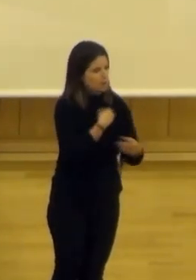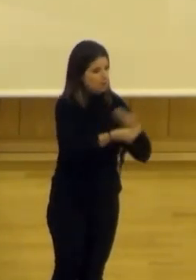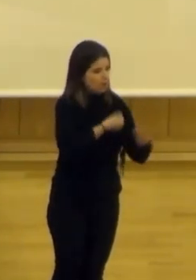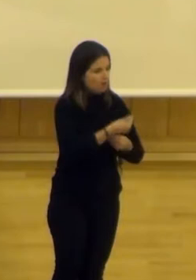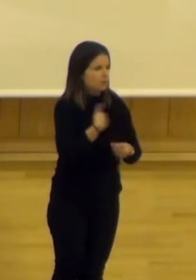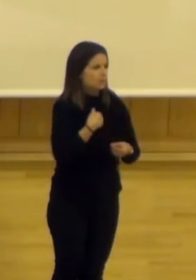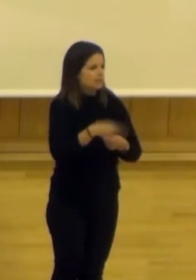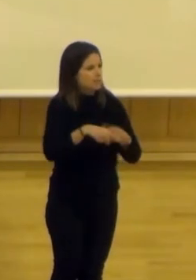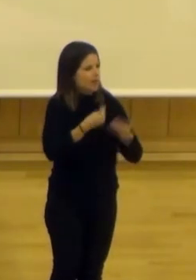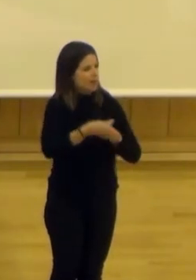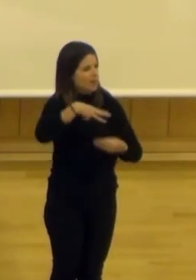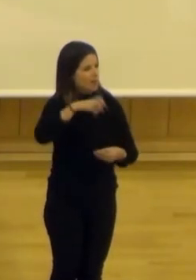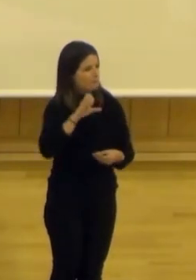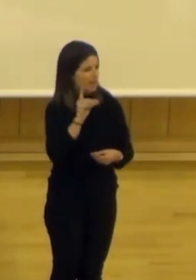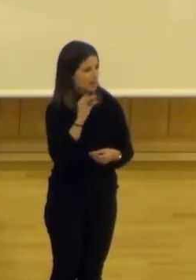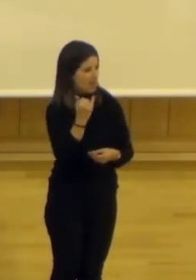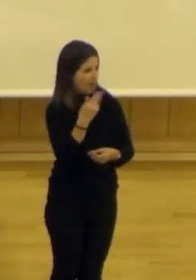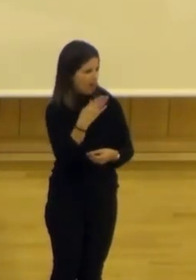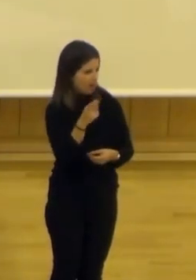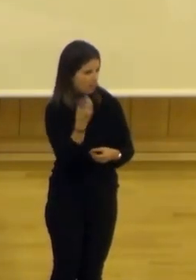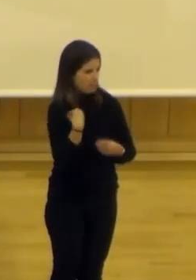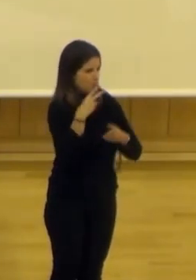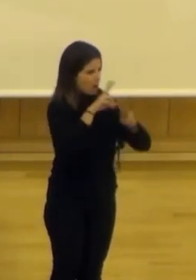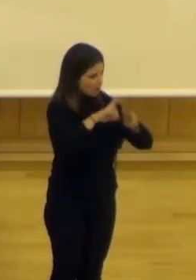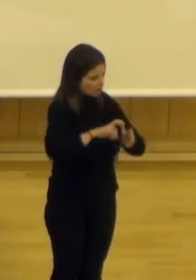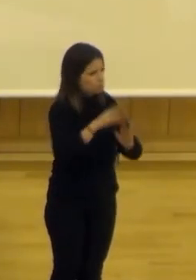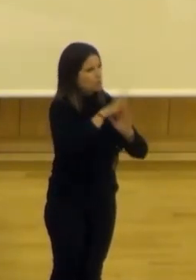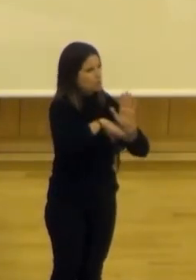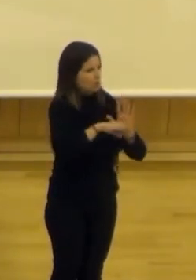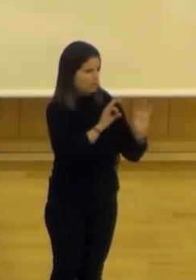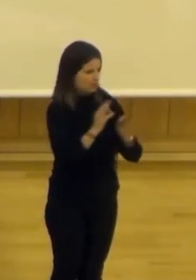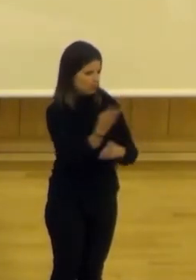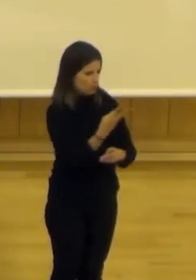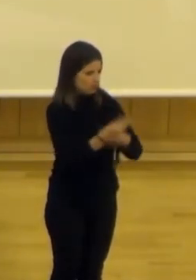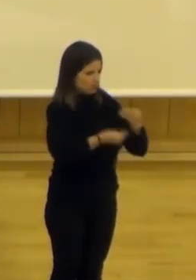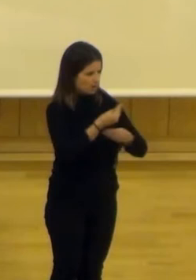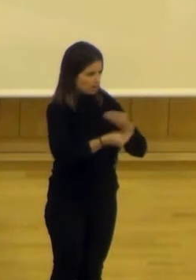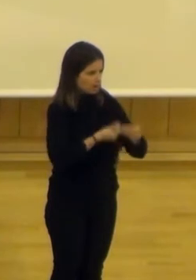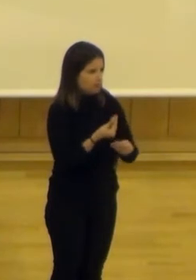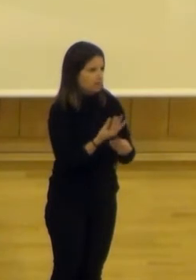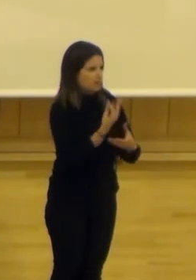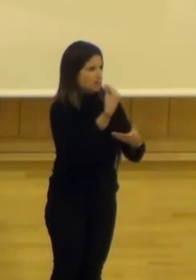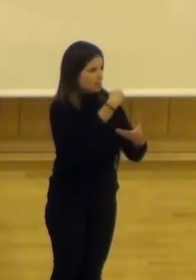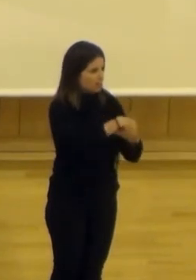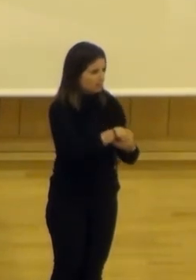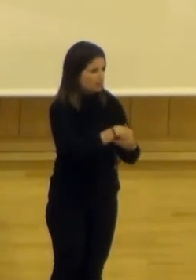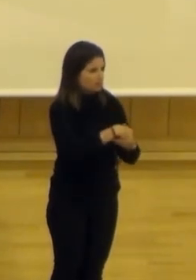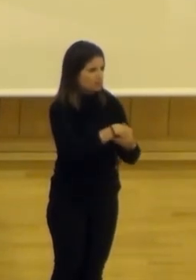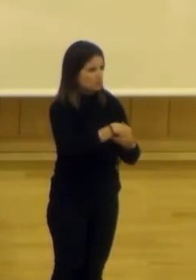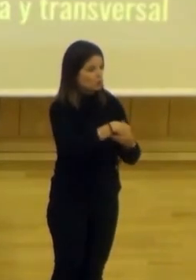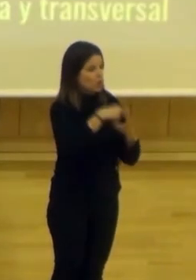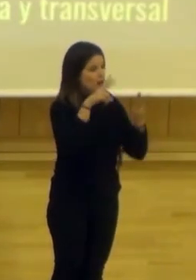con lo que hace Medialab Prado y lo que hace este laboratorio y este programa específico. Bueno, dentro de Medialab y dentro de este